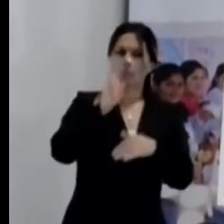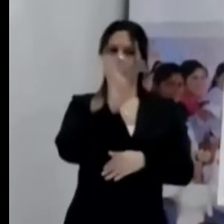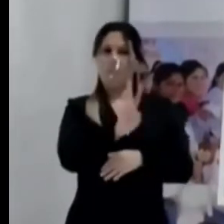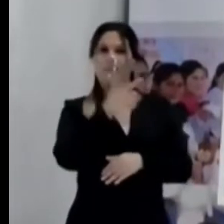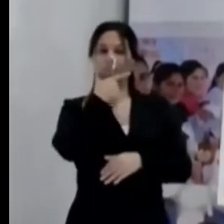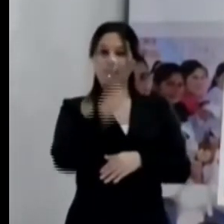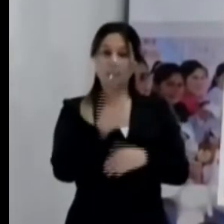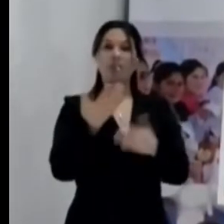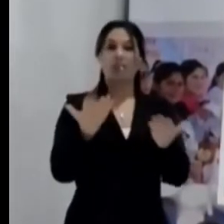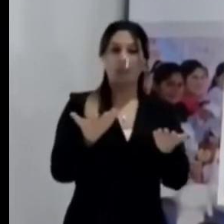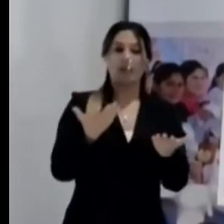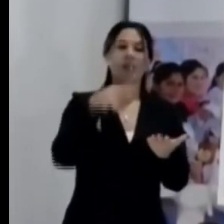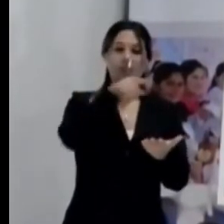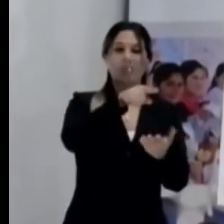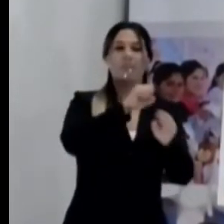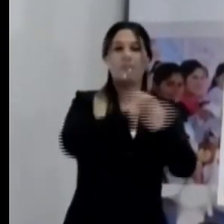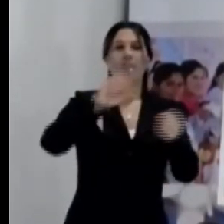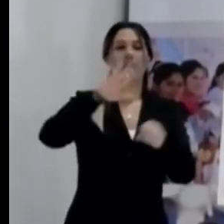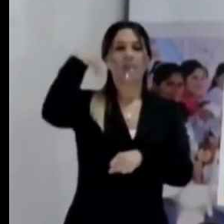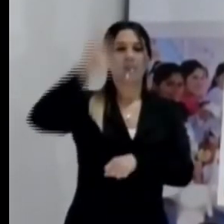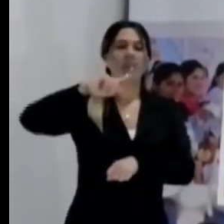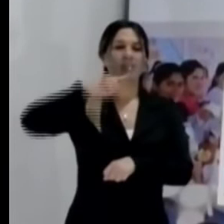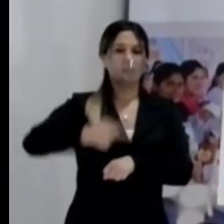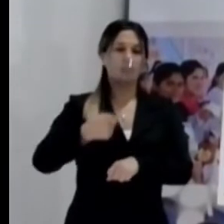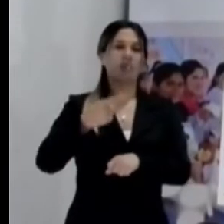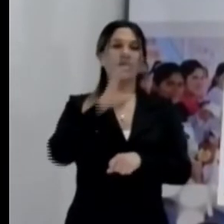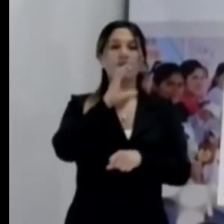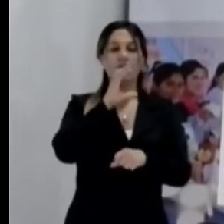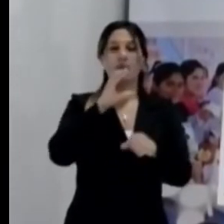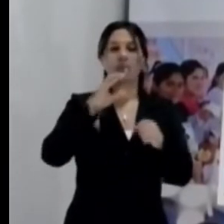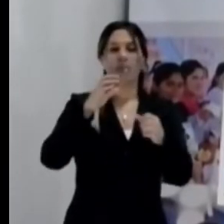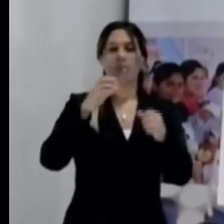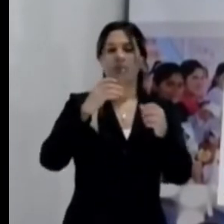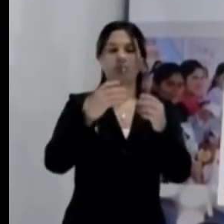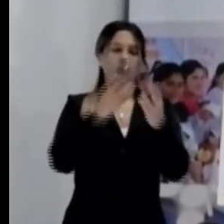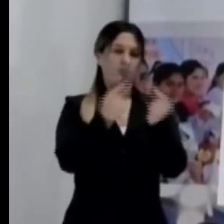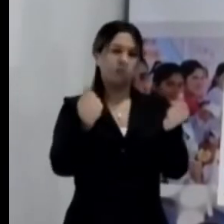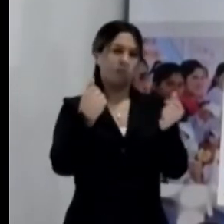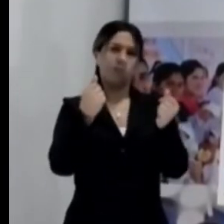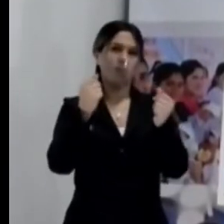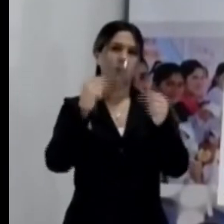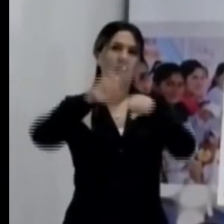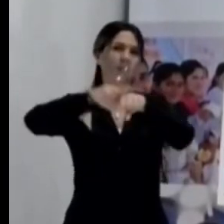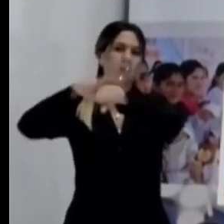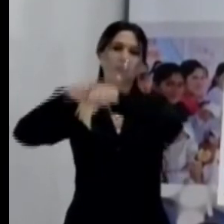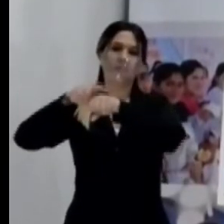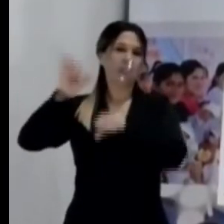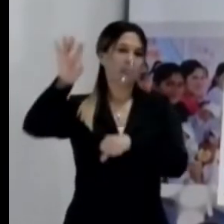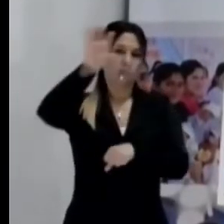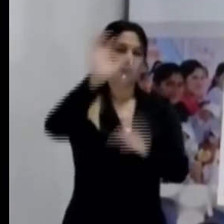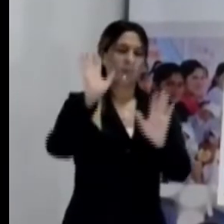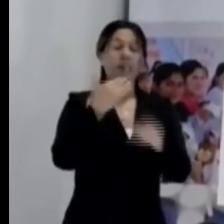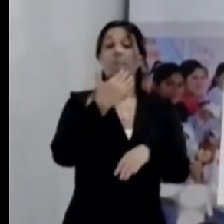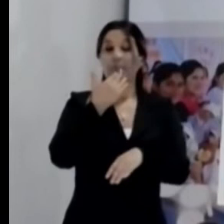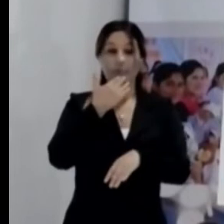flagrante, seguramente se van a tomar las medidas coercitivas necesarias a través de los organismos pertinentes. Pero en general,